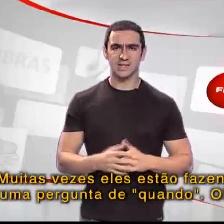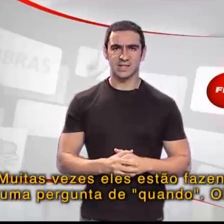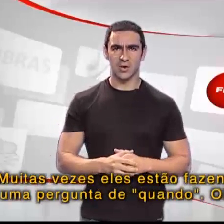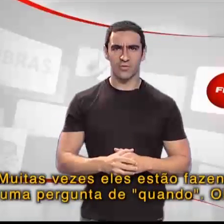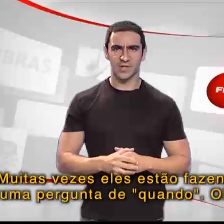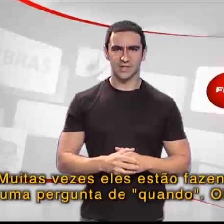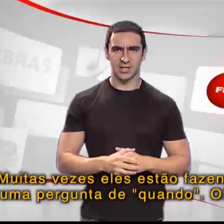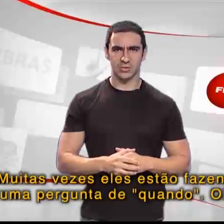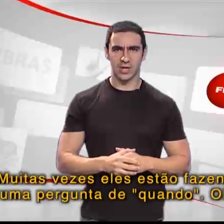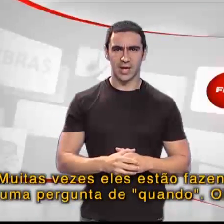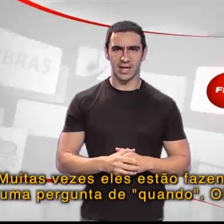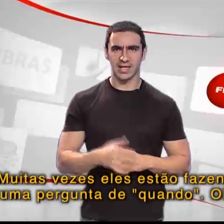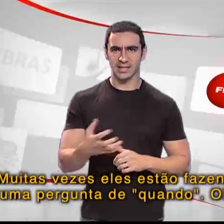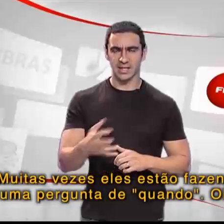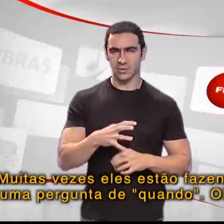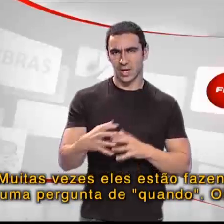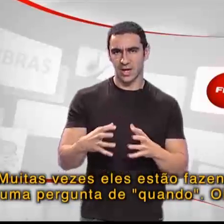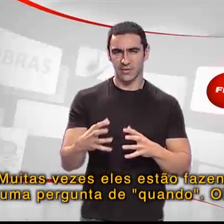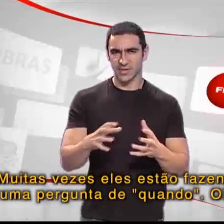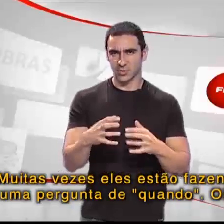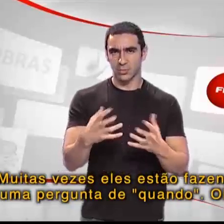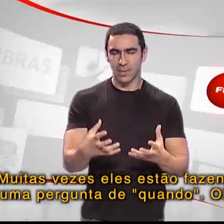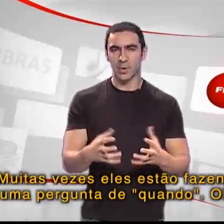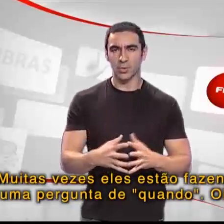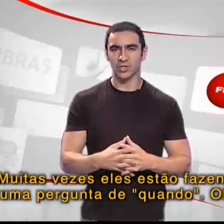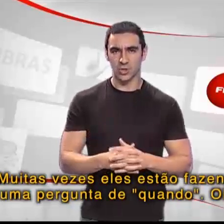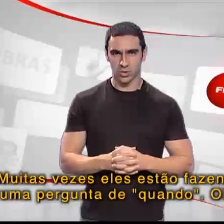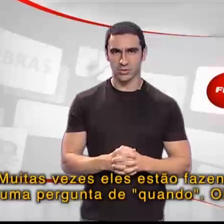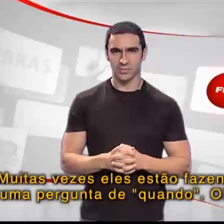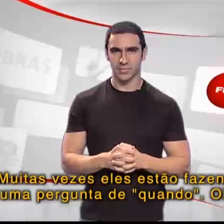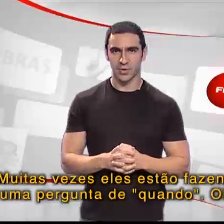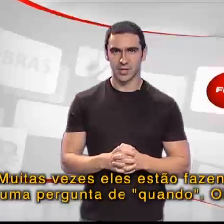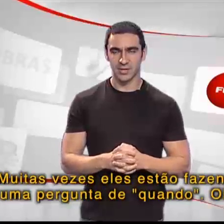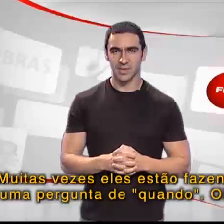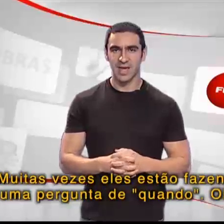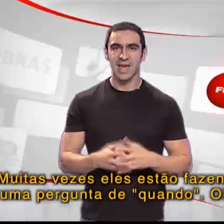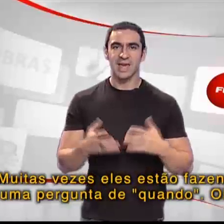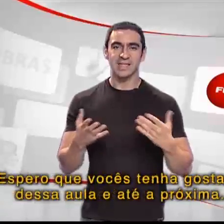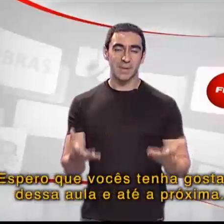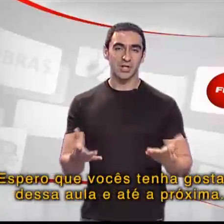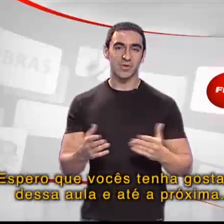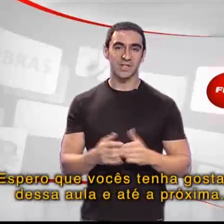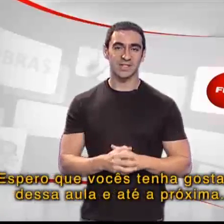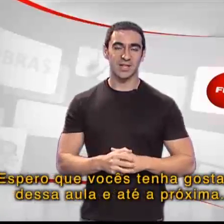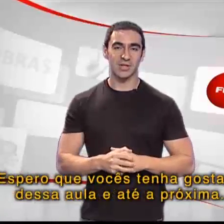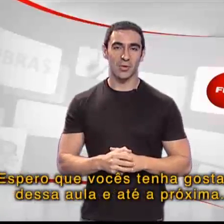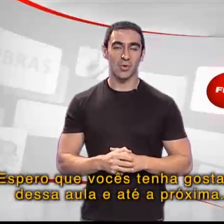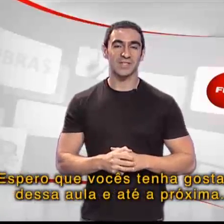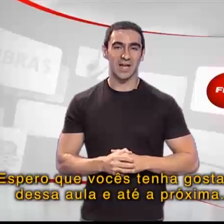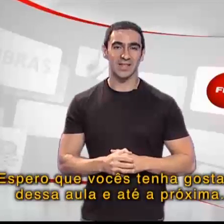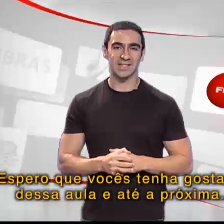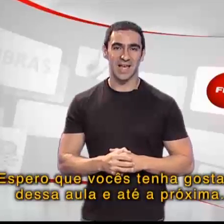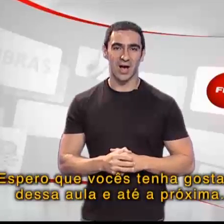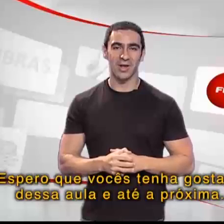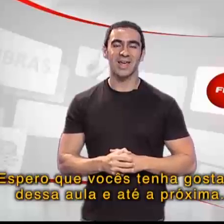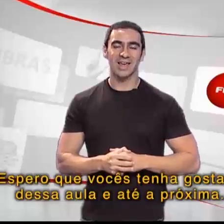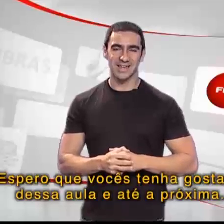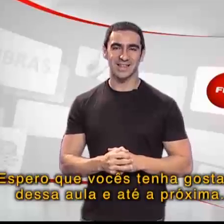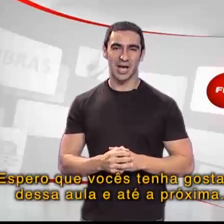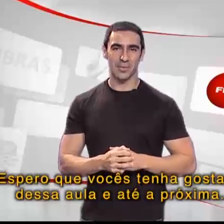estão fazendo uma pergunta de quando. Espero que vocês tenham gostado dessa aula e até a